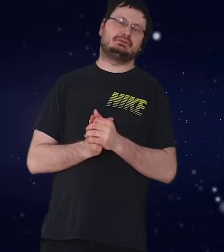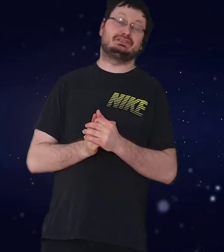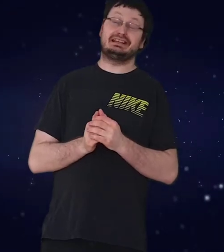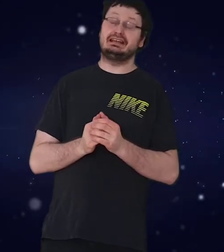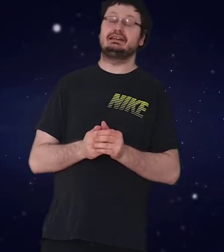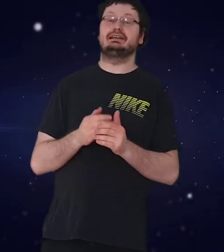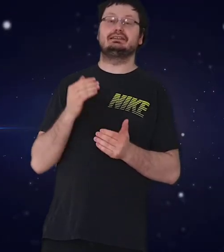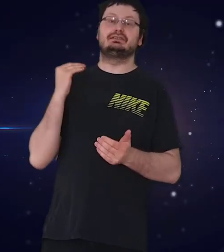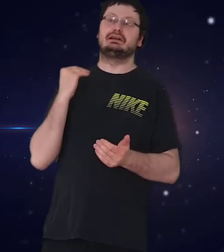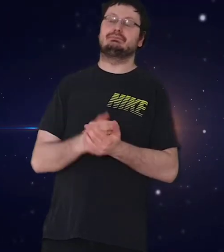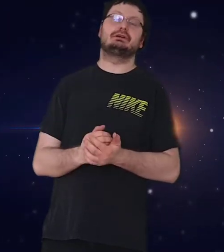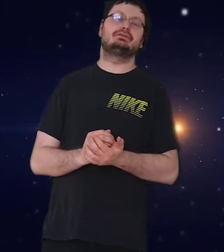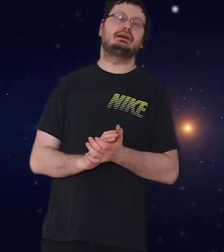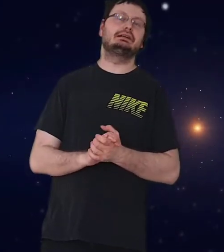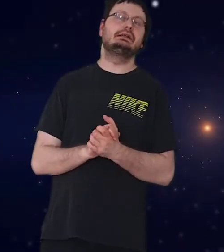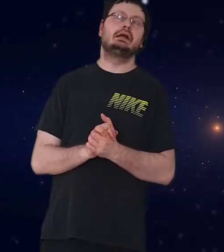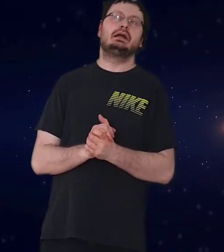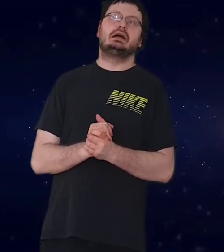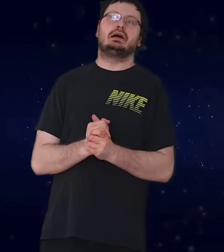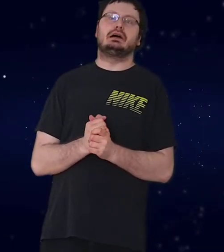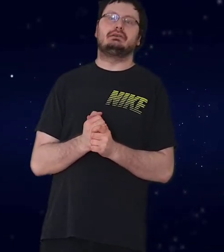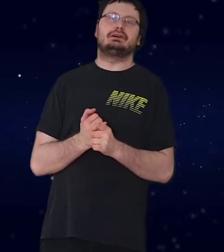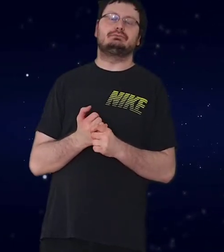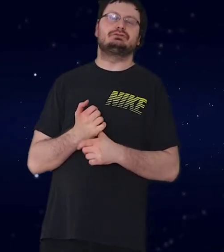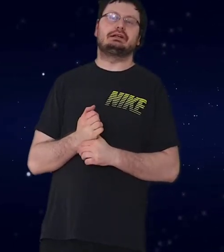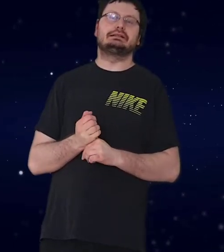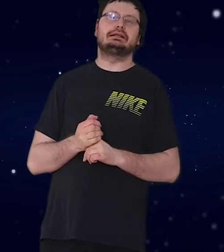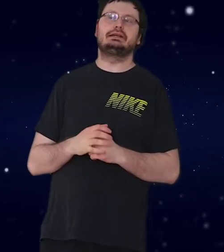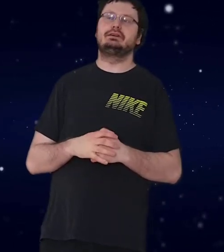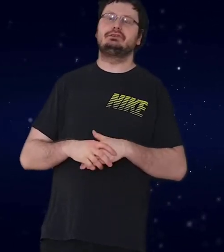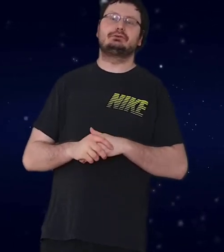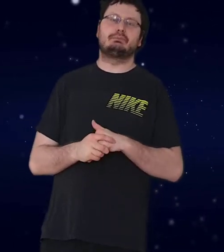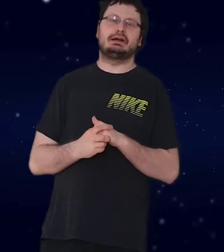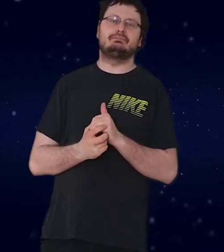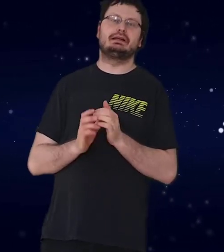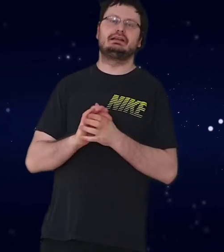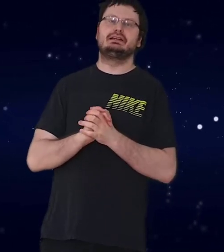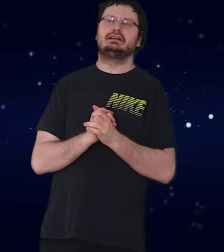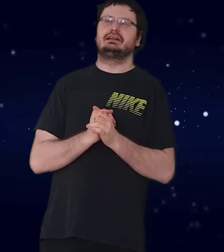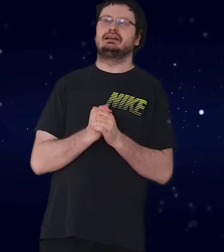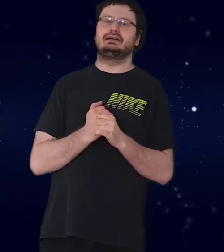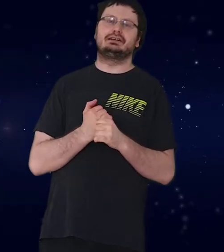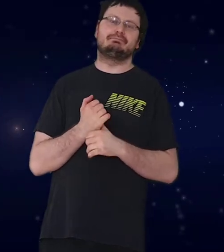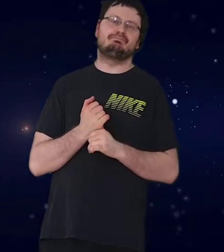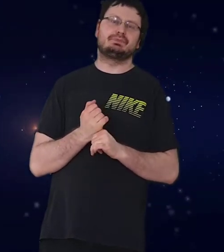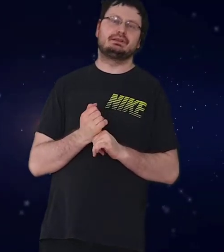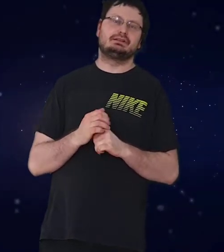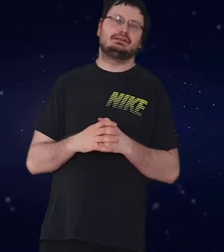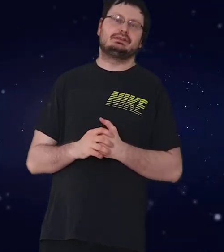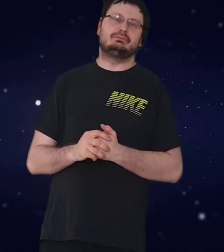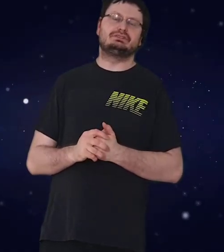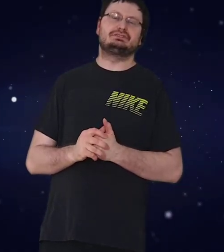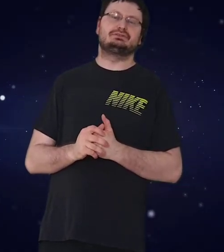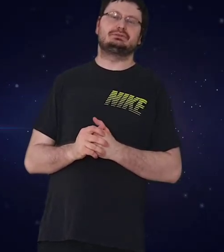und sagt, hey Andi, hat mir gefallen, war mir interessant, wie du kamen, ein bisschen so